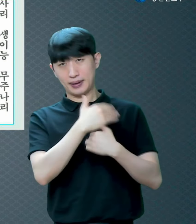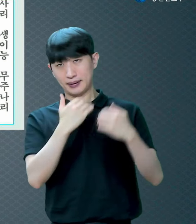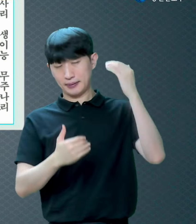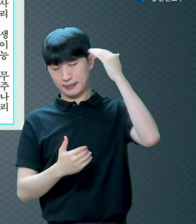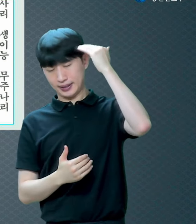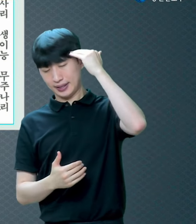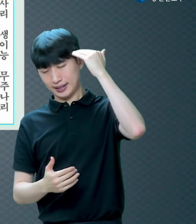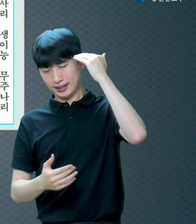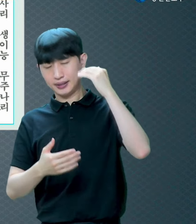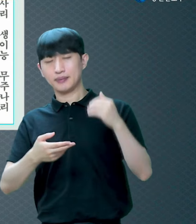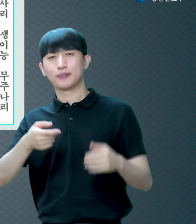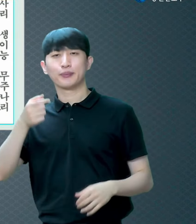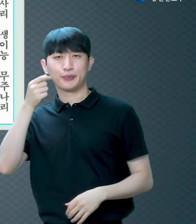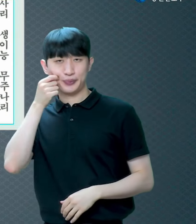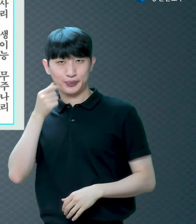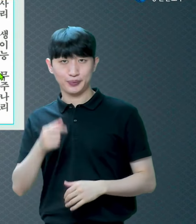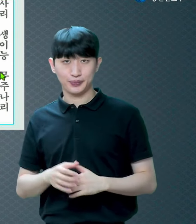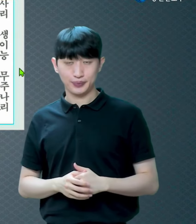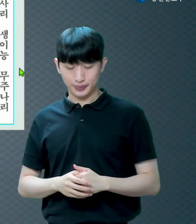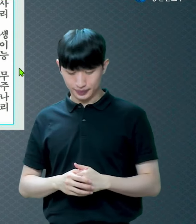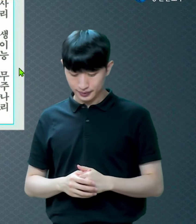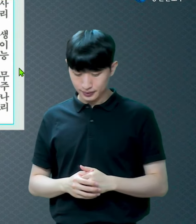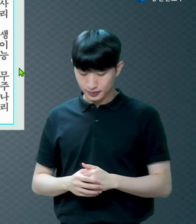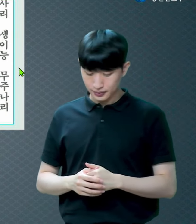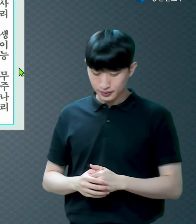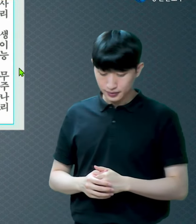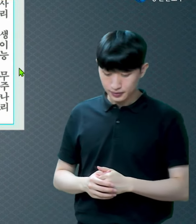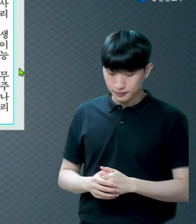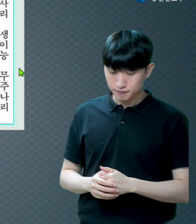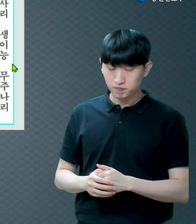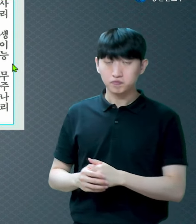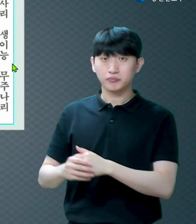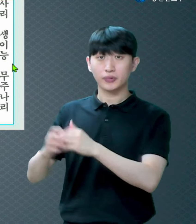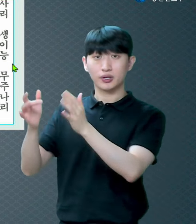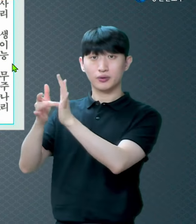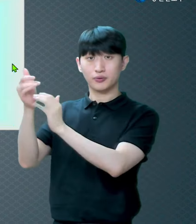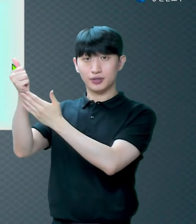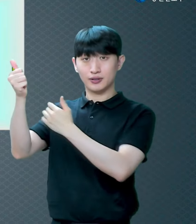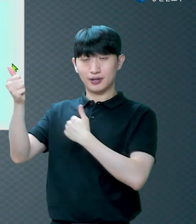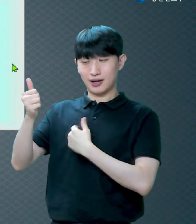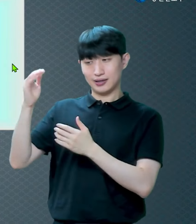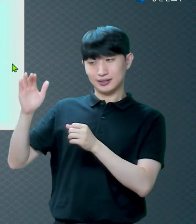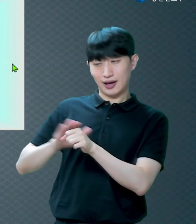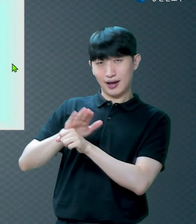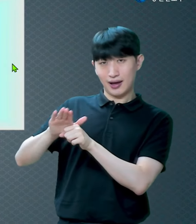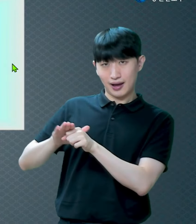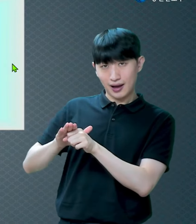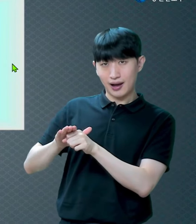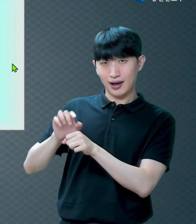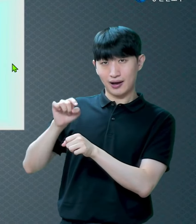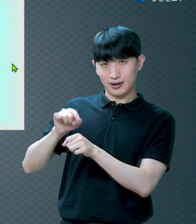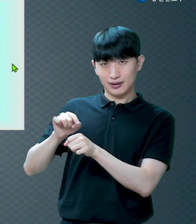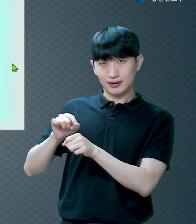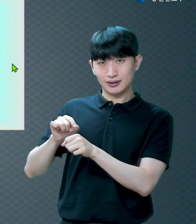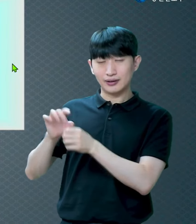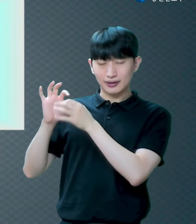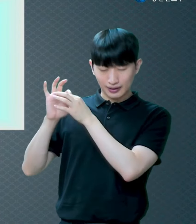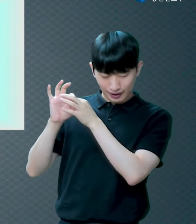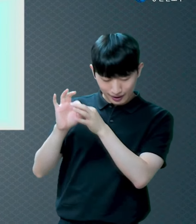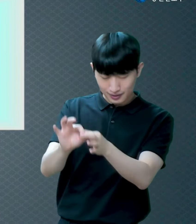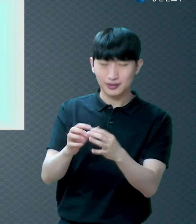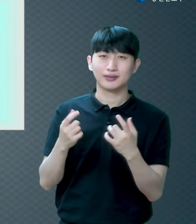사랑하신 그 사랑에서 그 무엇으로도 우리를 끊을 수 없다라고 말씀해요